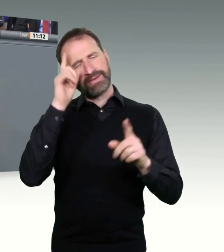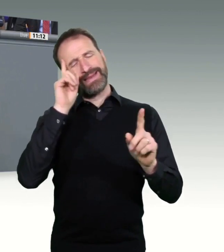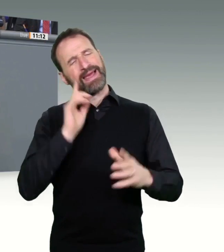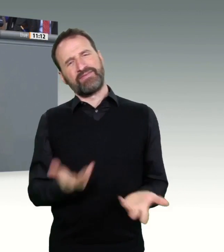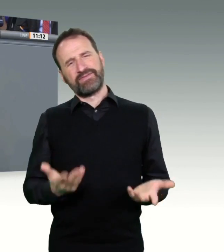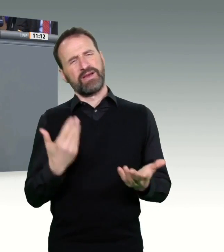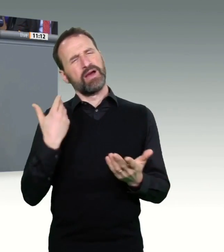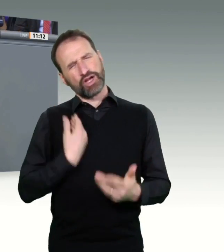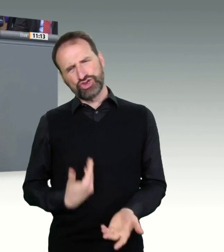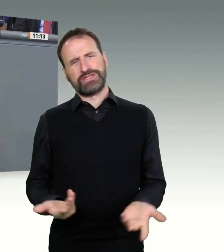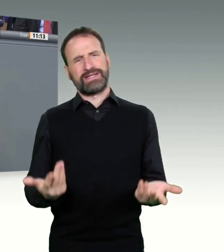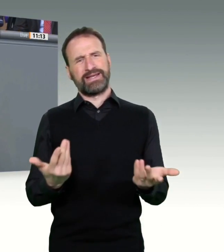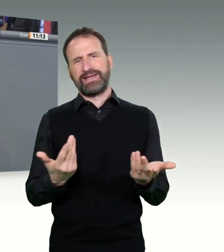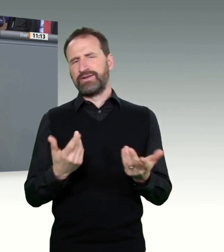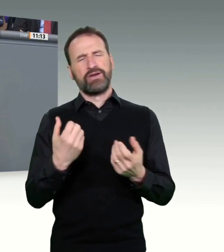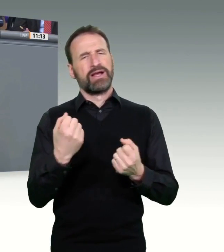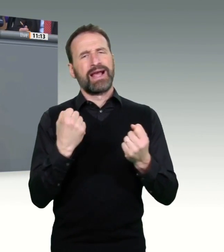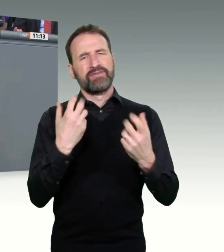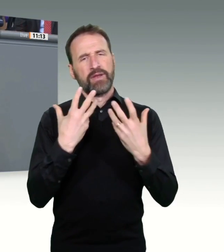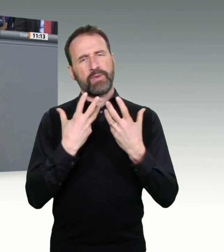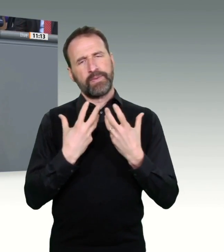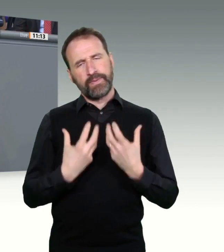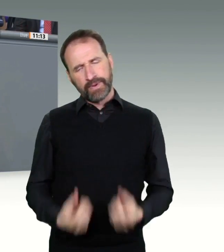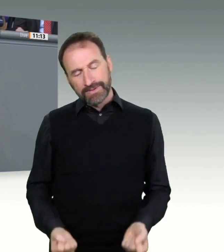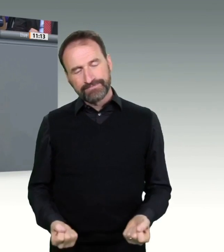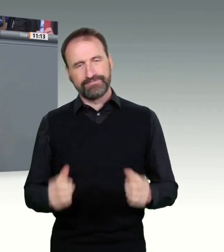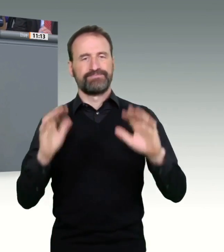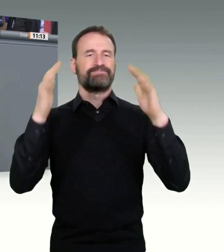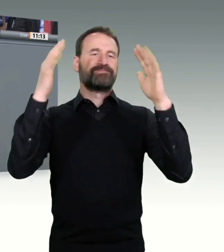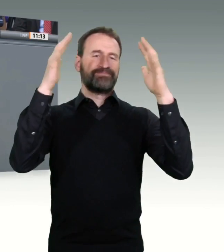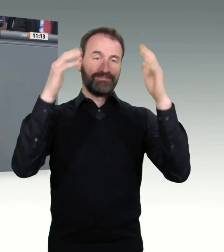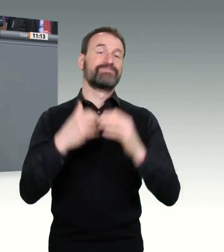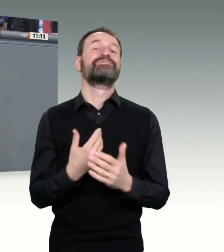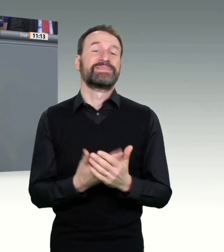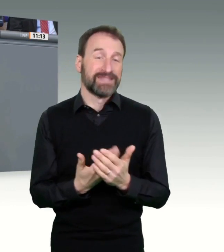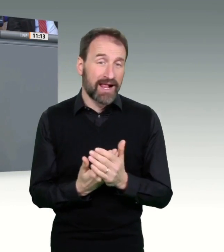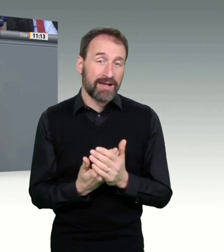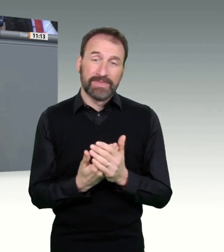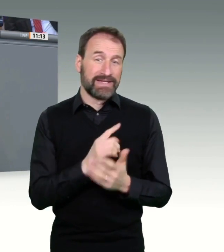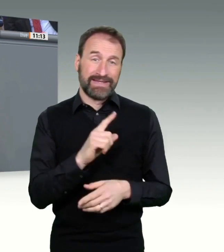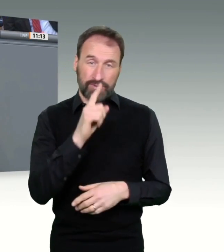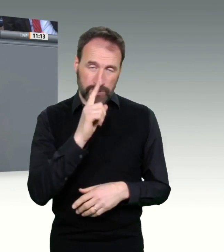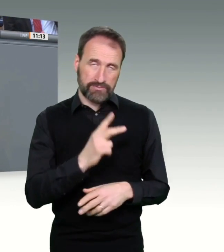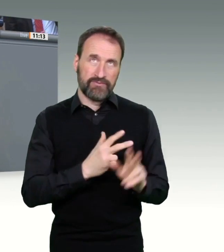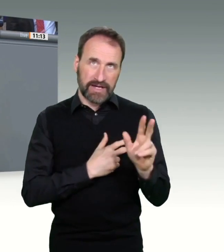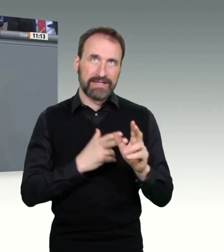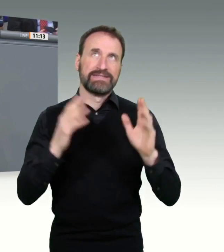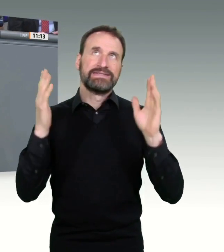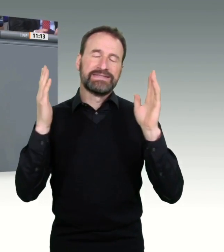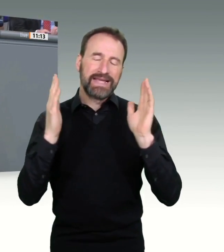Es ist daher nicht nur ein wirklicher Segen, sondern ein gigantischer Erfolg unserer Wissenschaft und Forschung, dass wir mittlerweile drei